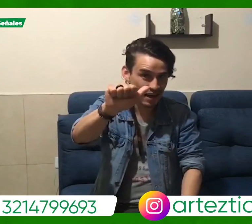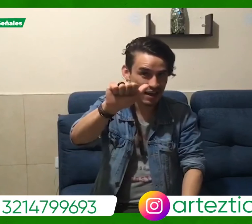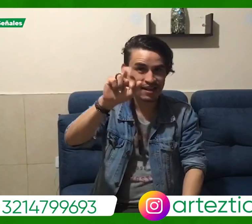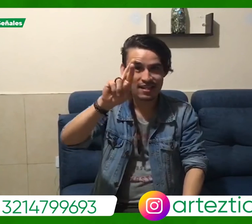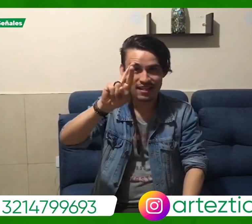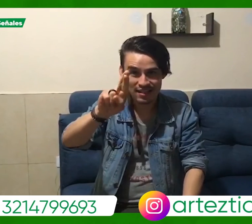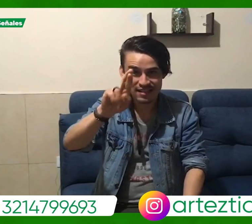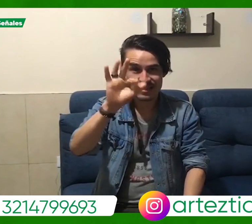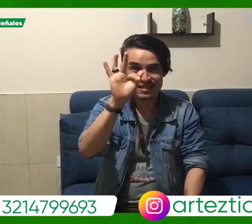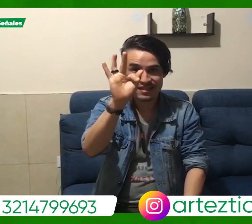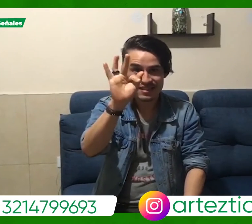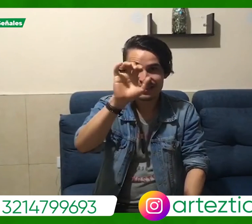Artestián.